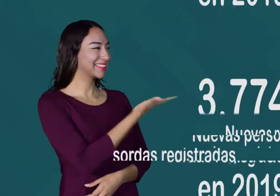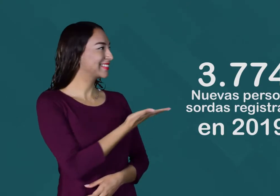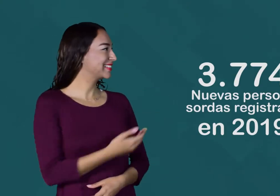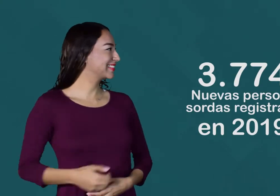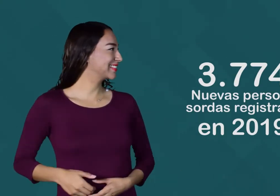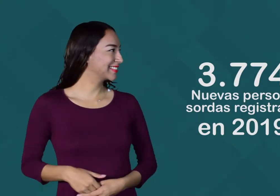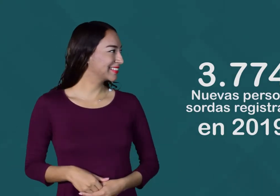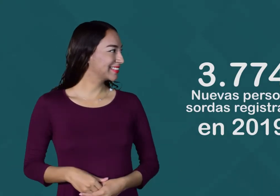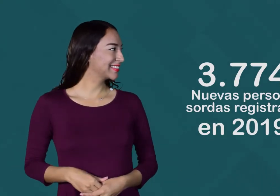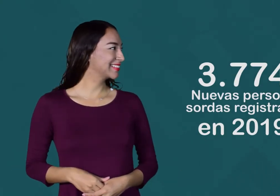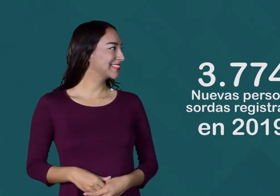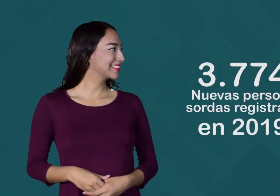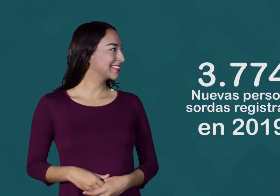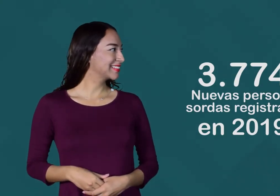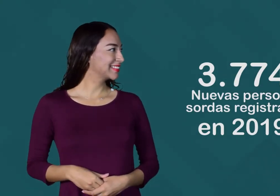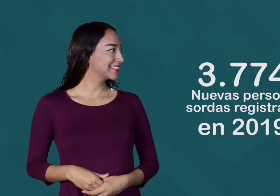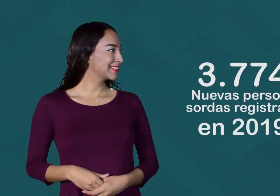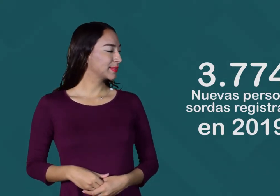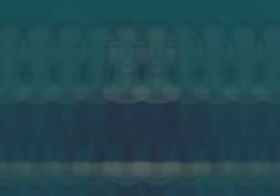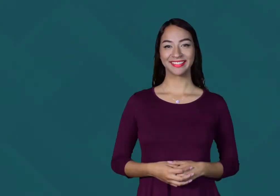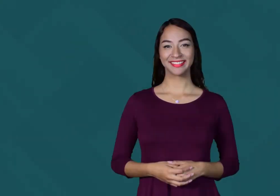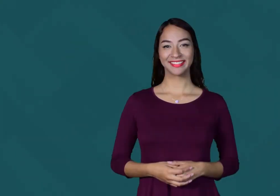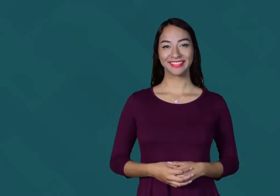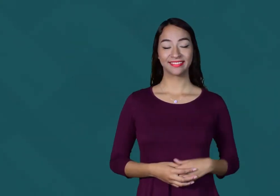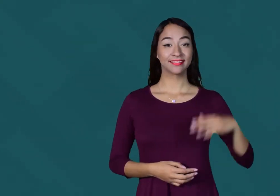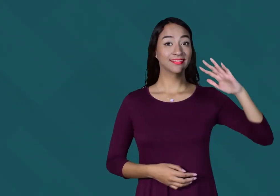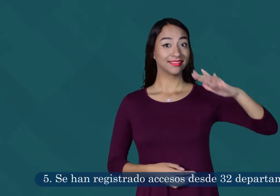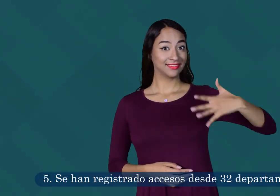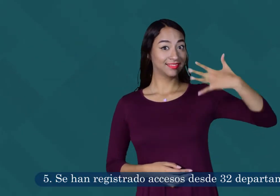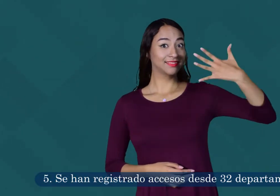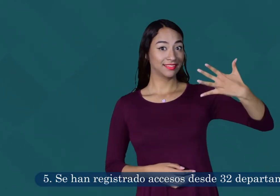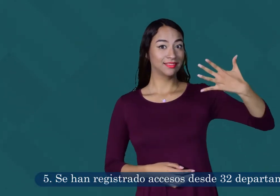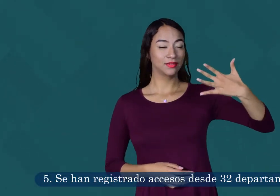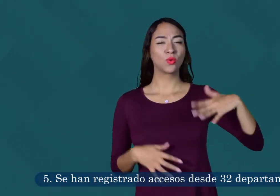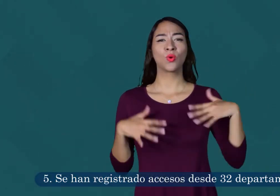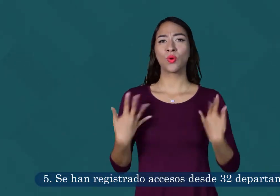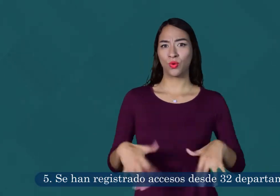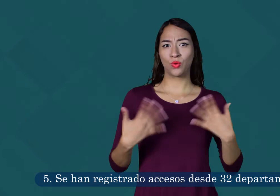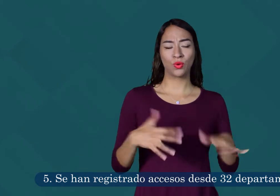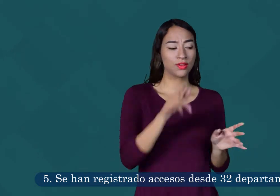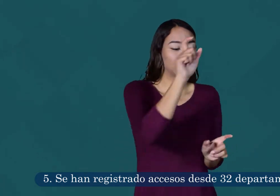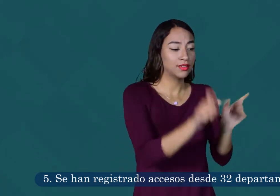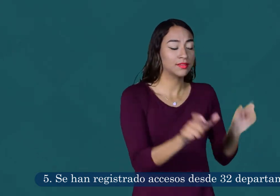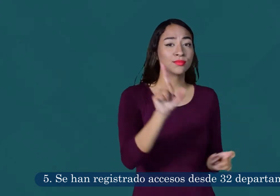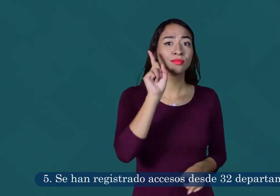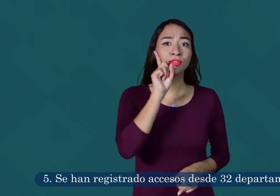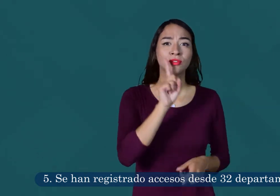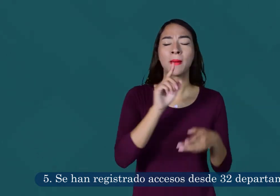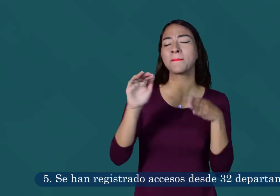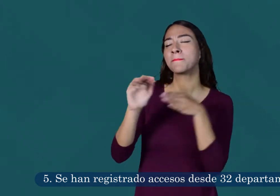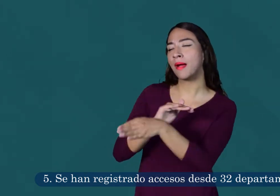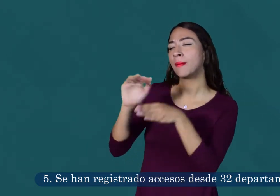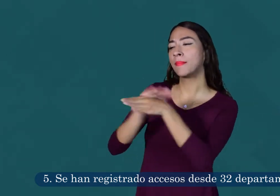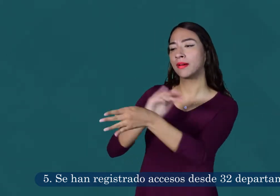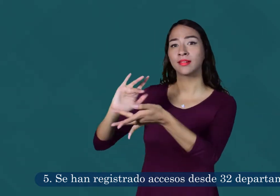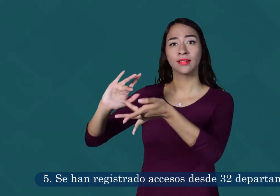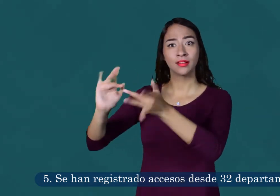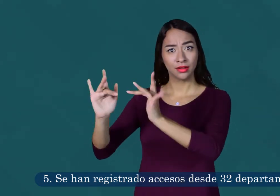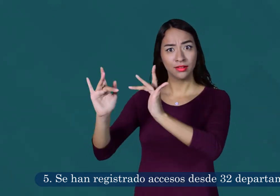nuevas personas sordas registradas en 2019. Quinto, se han registrado accesos desde 32 departamentos